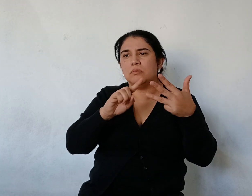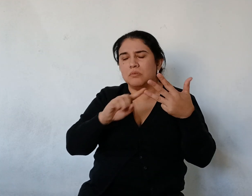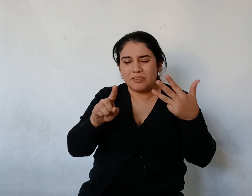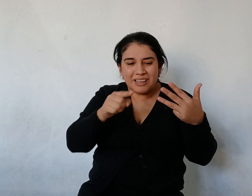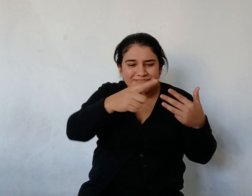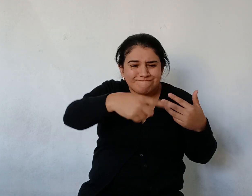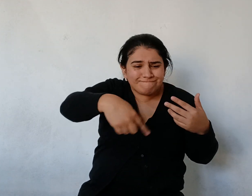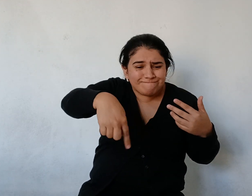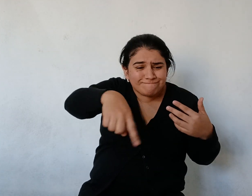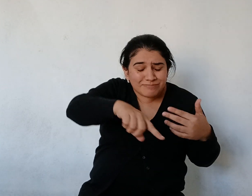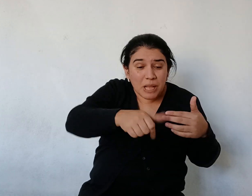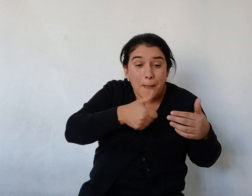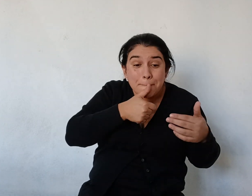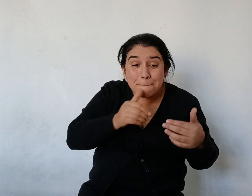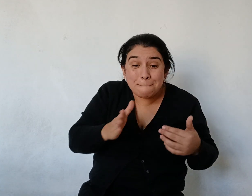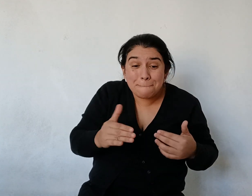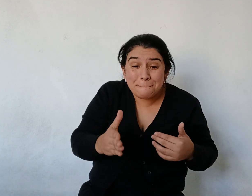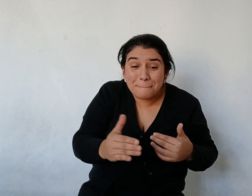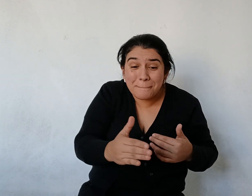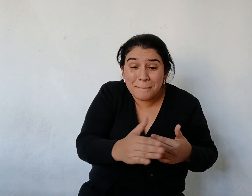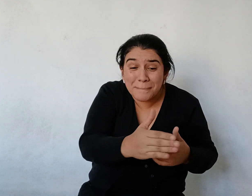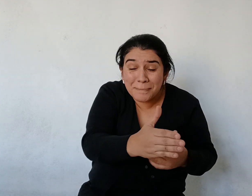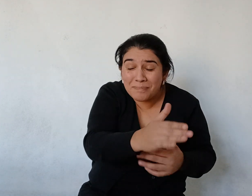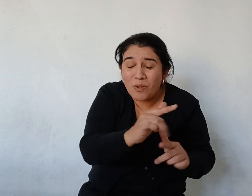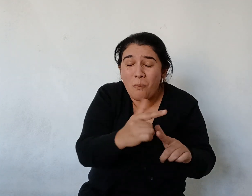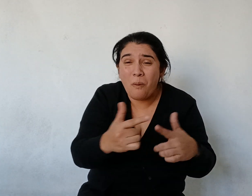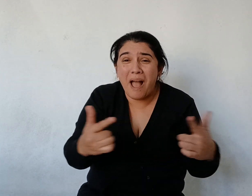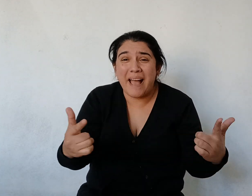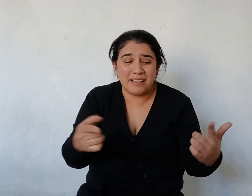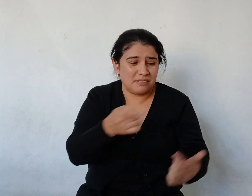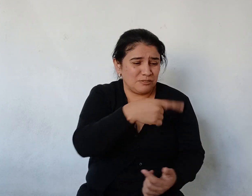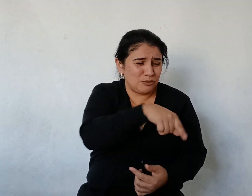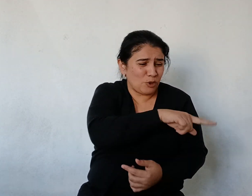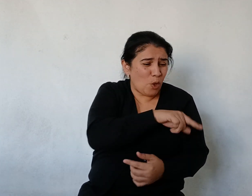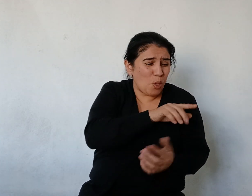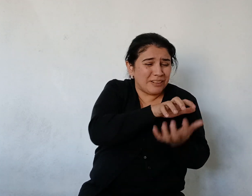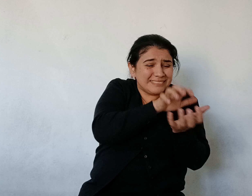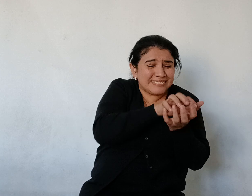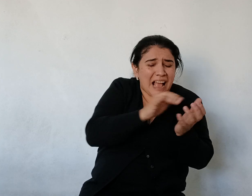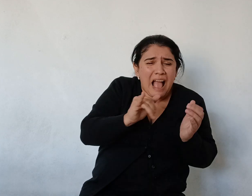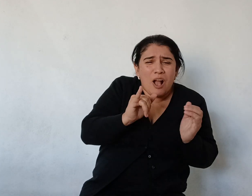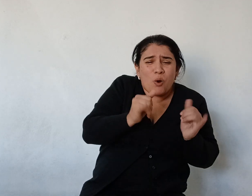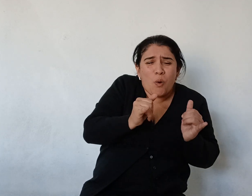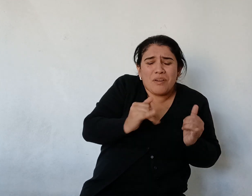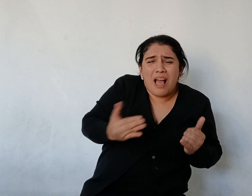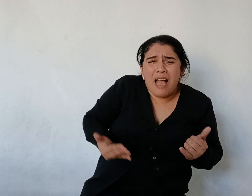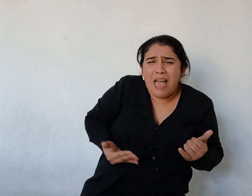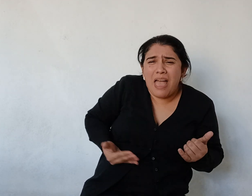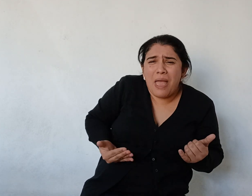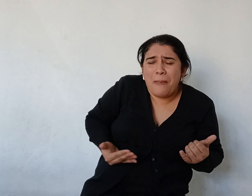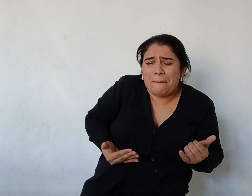nos moriremos de hambre Danos el torpedo Y lo echaremos a pique a él